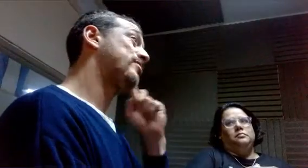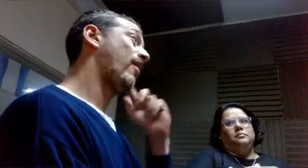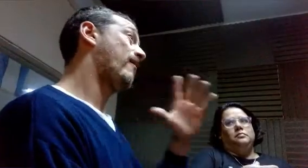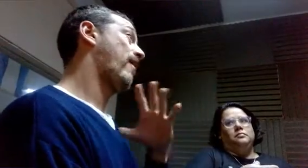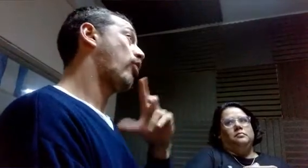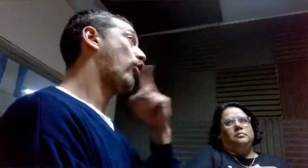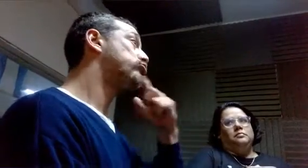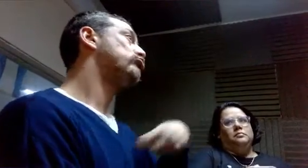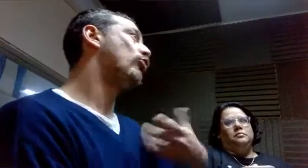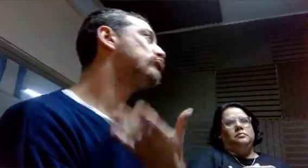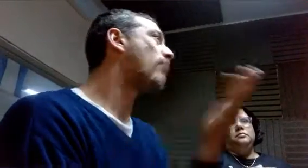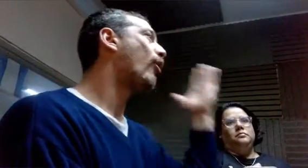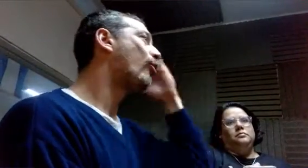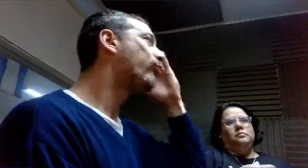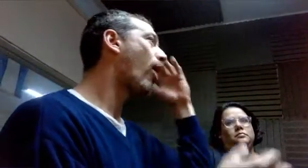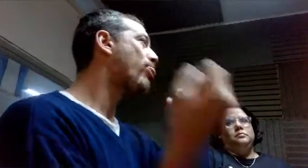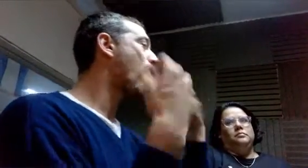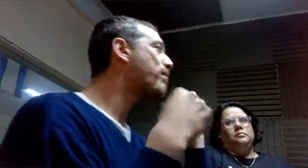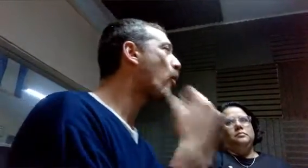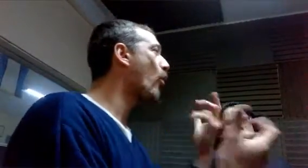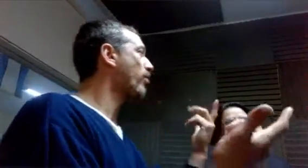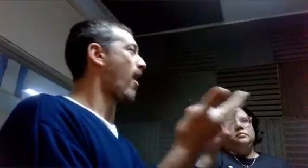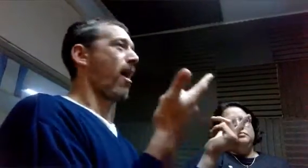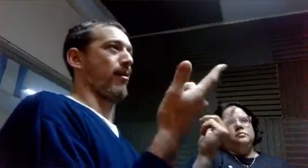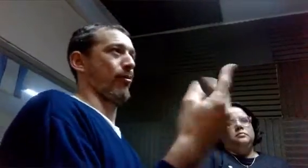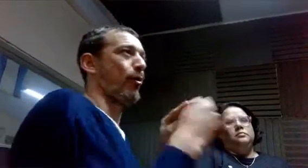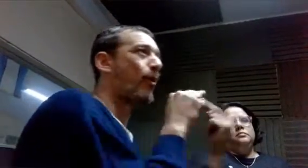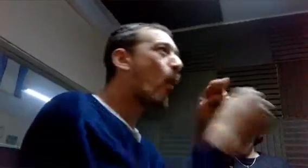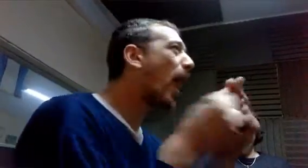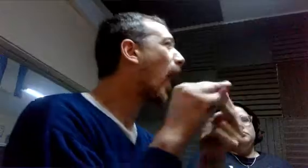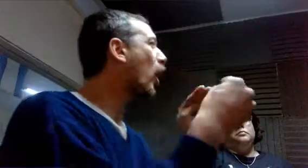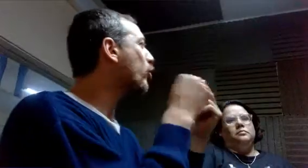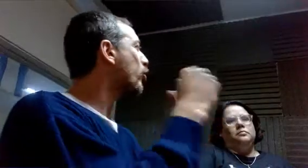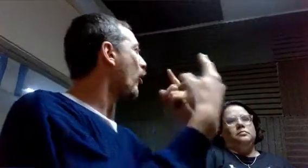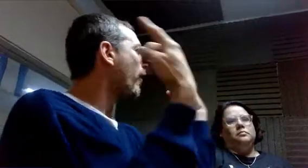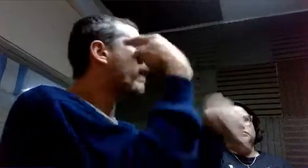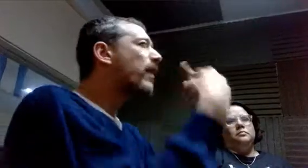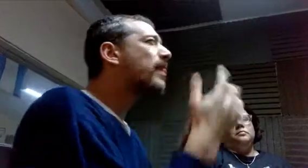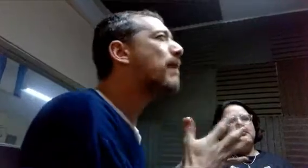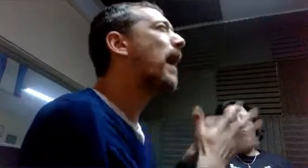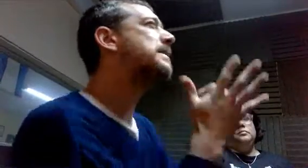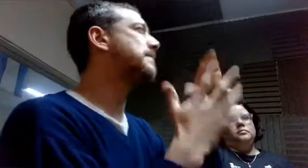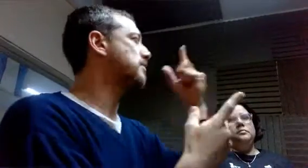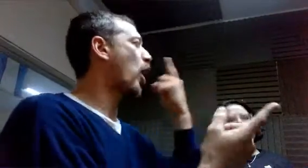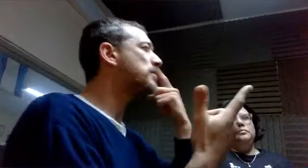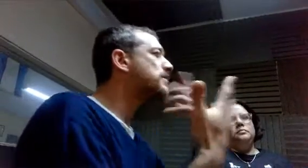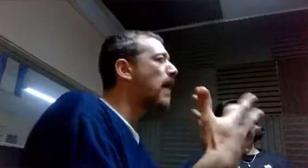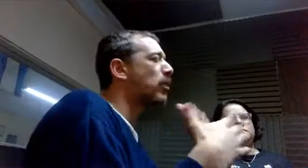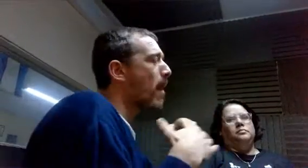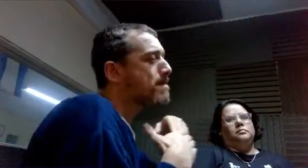una calidad del idioma la da la persona sorda, que tiene encuentro continuo con los otros